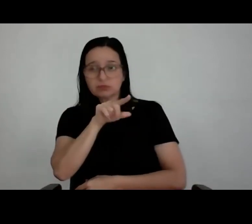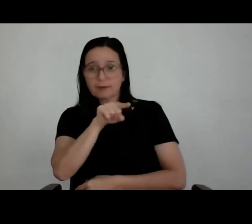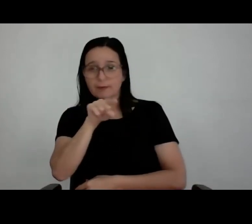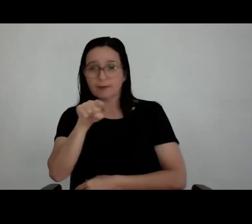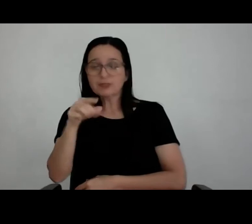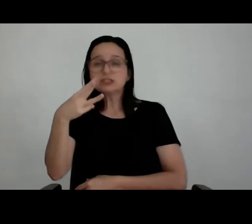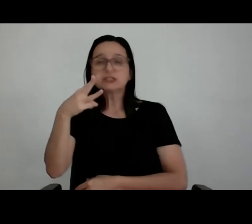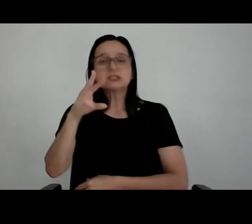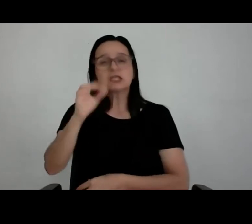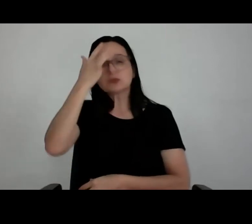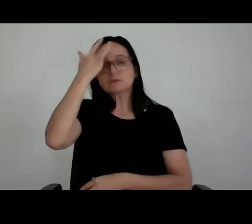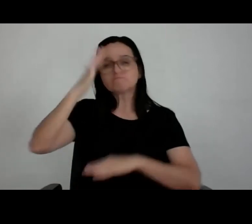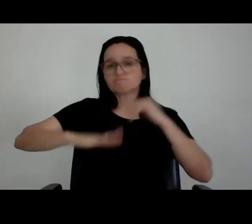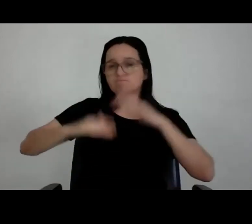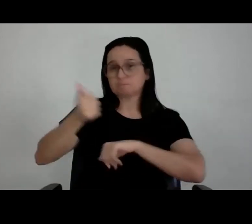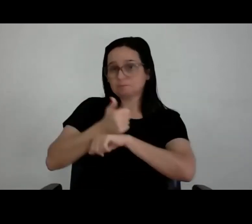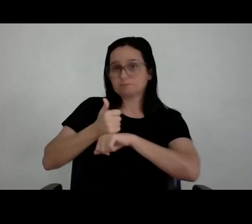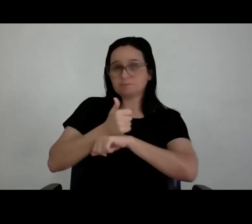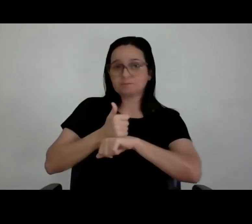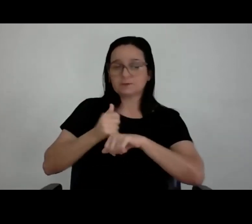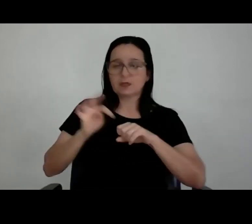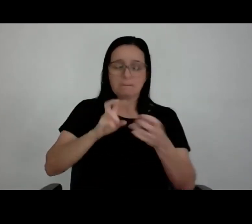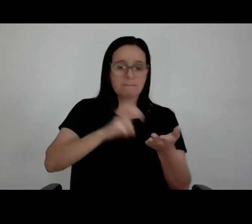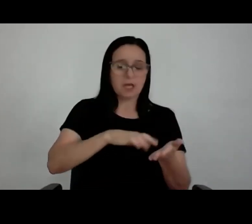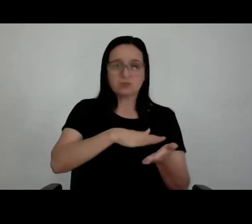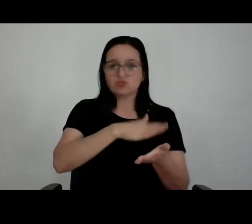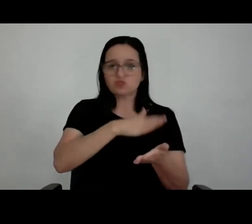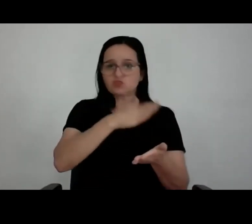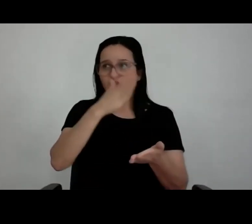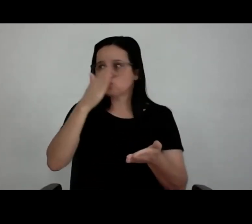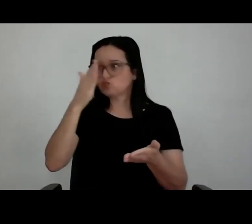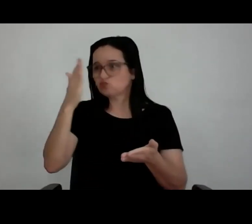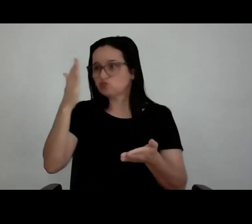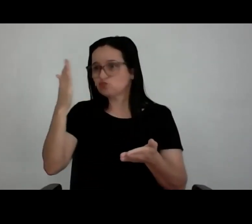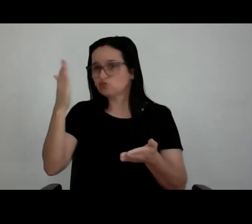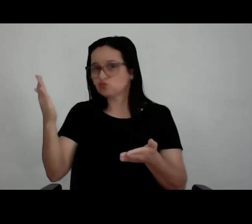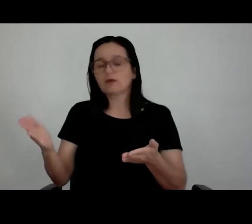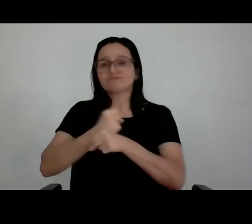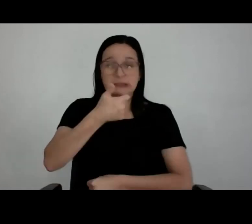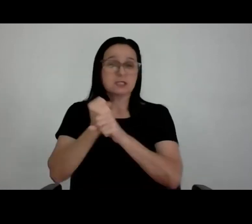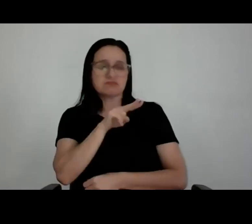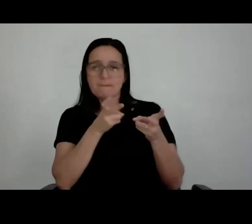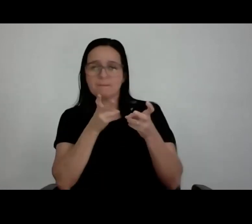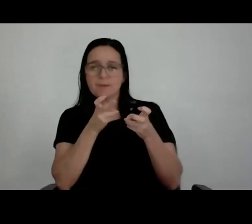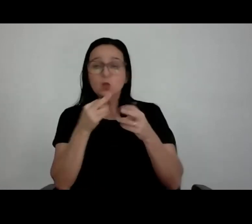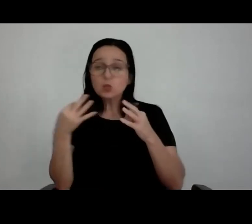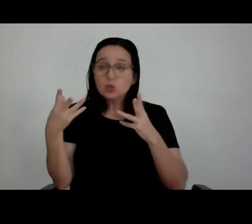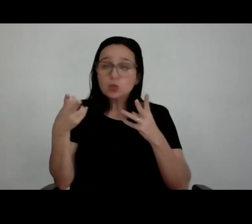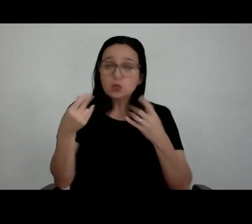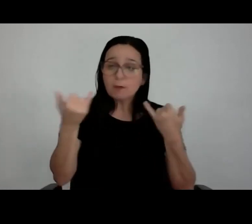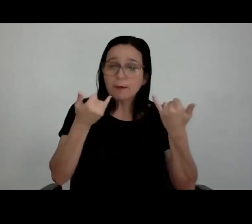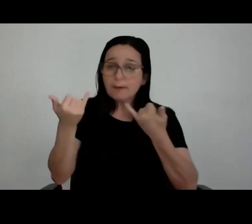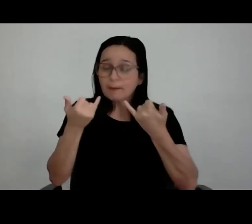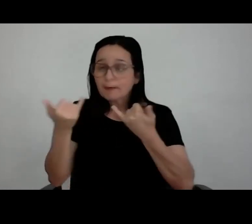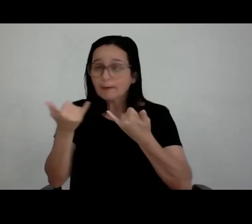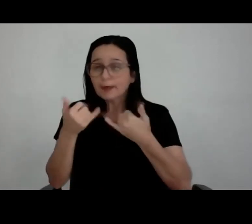mesa. Reuniões que começaram de manhã e se estenderam por toda a tarde. Era uma obra enorme, 120 milhões de investimentos. Não podia piscar o olho, porque toda a informação